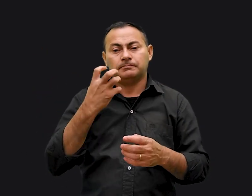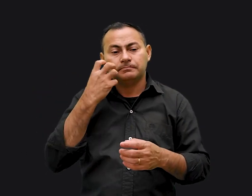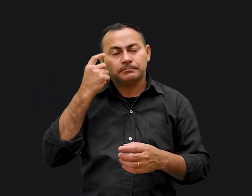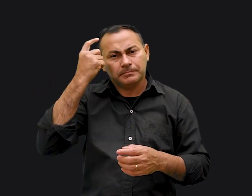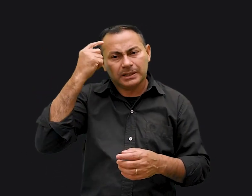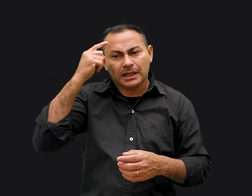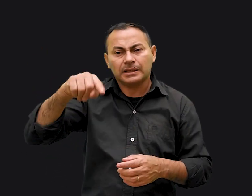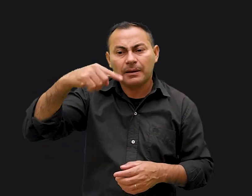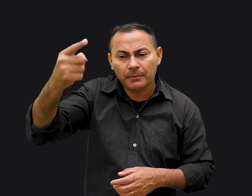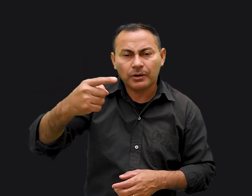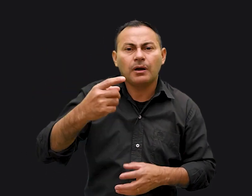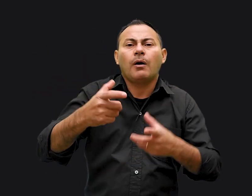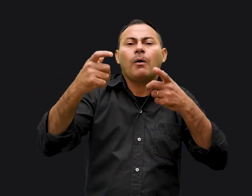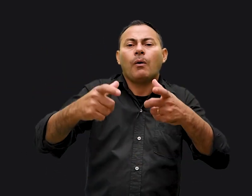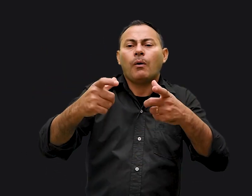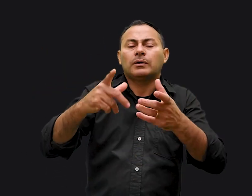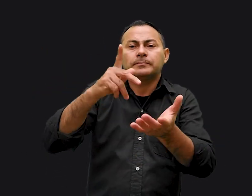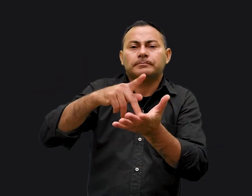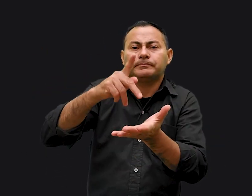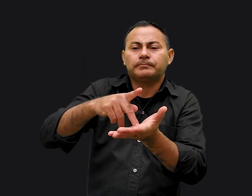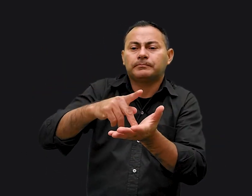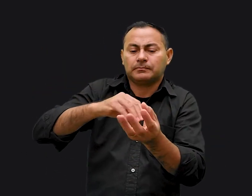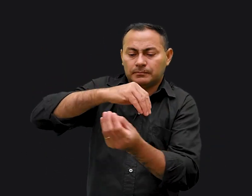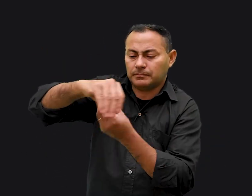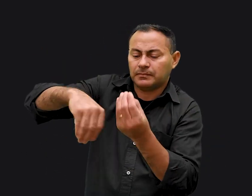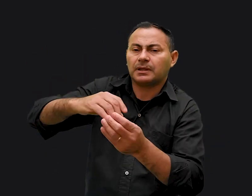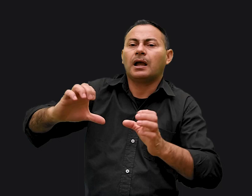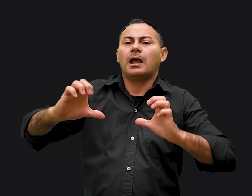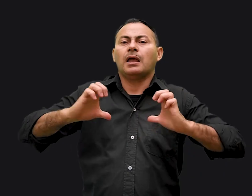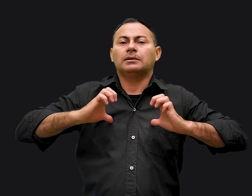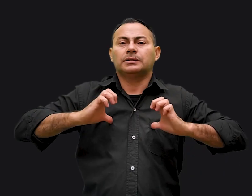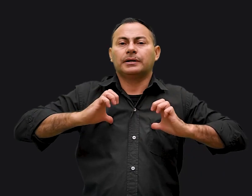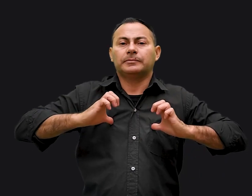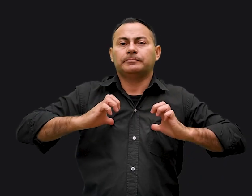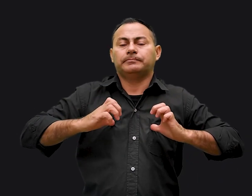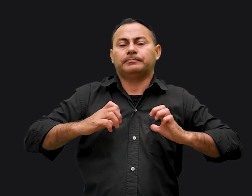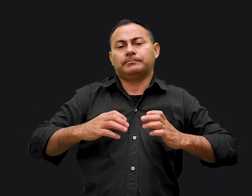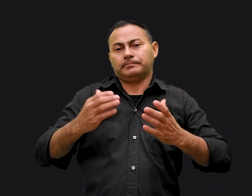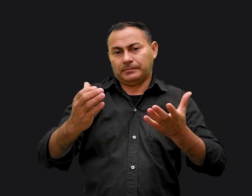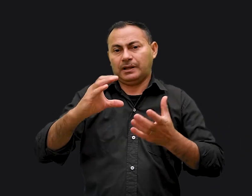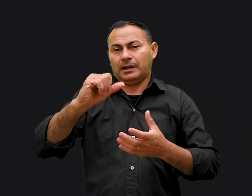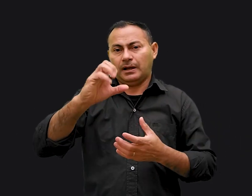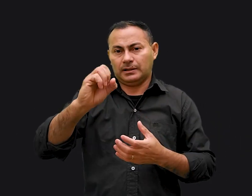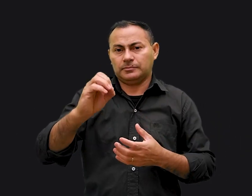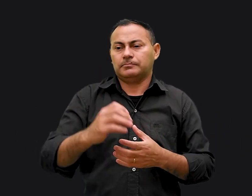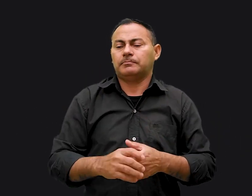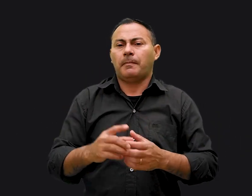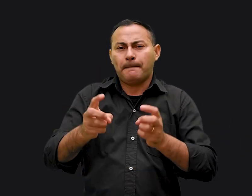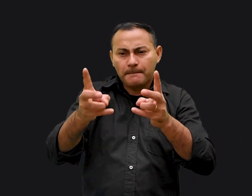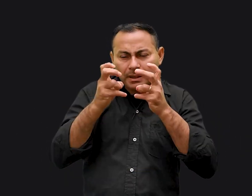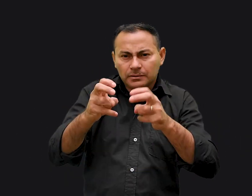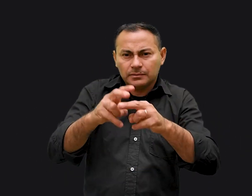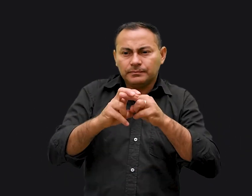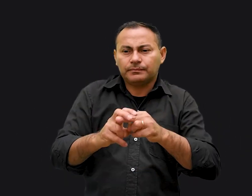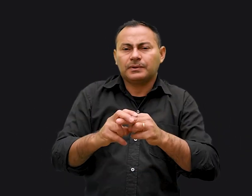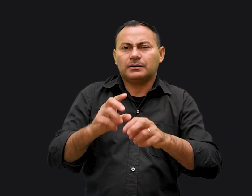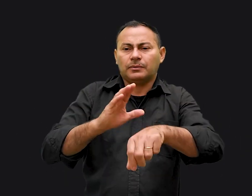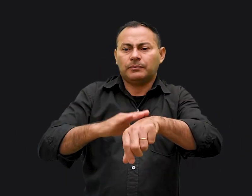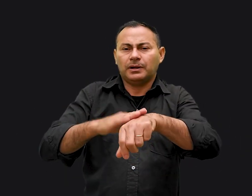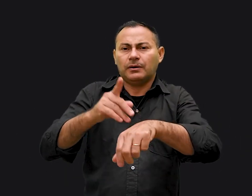sobre isso depois? Onde estava realmente envolvida a ética? Nesse caso, ele percebeu através daquela situação Que